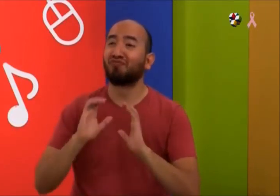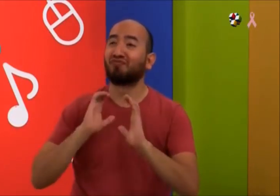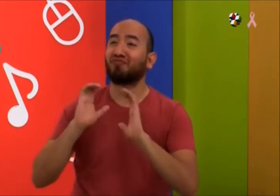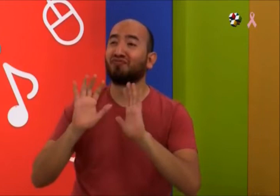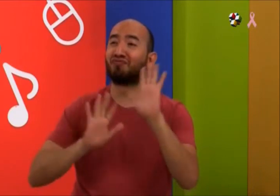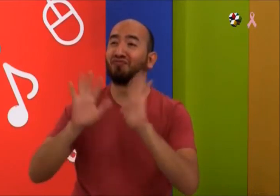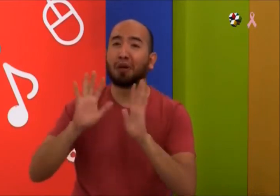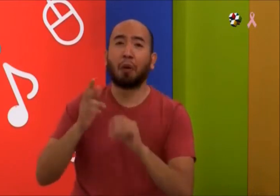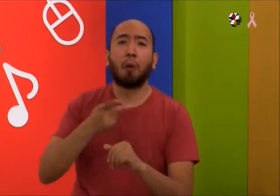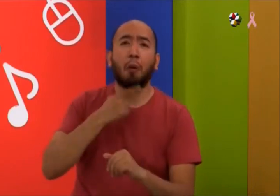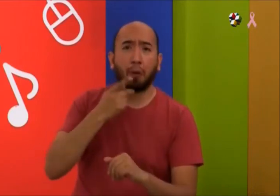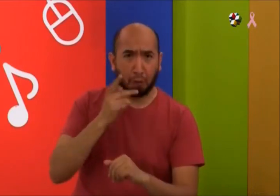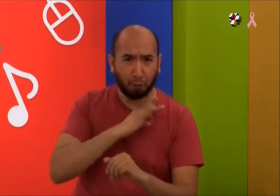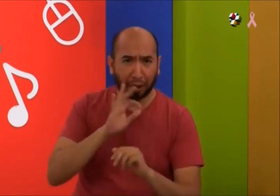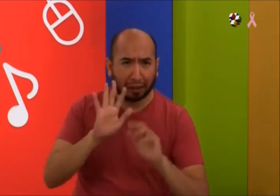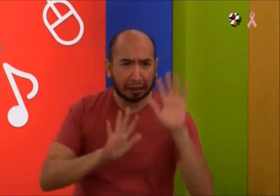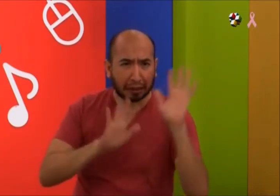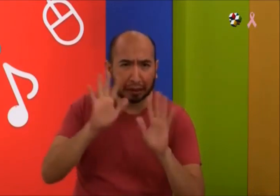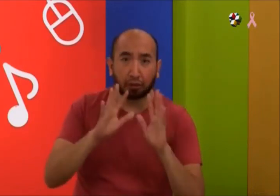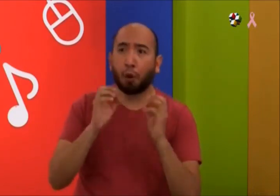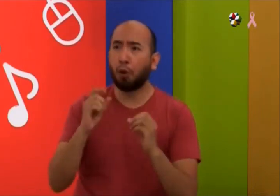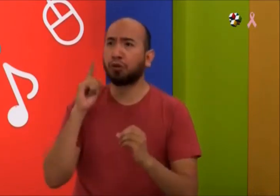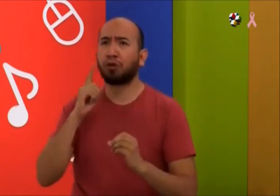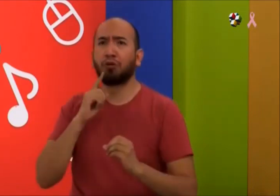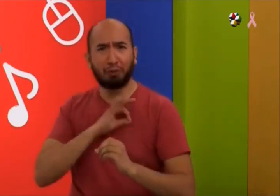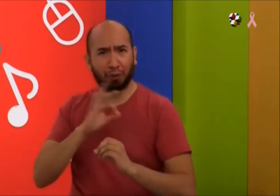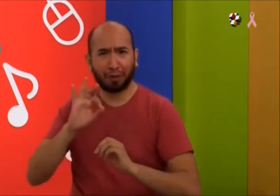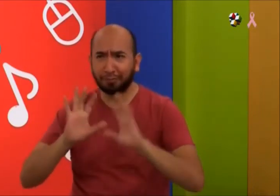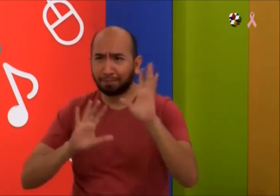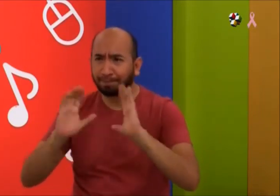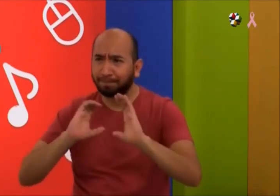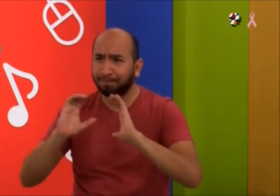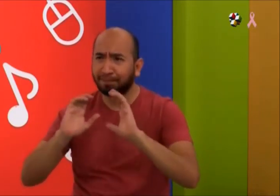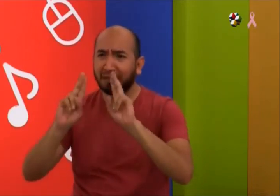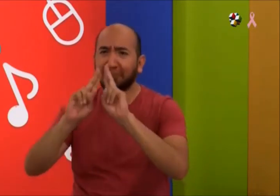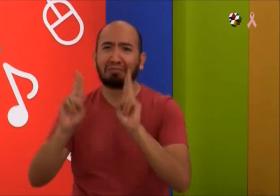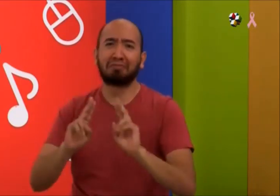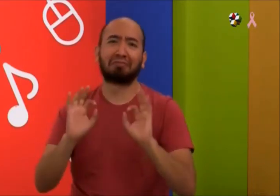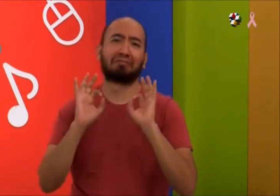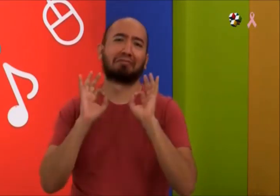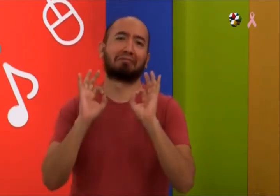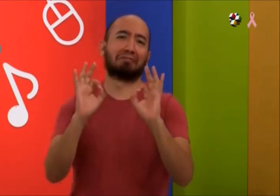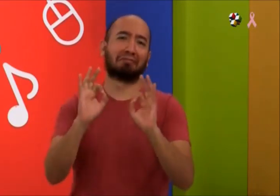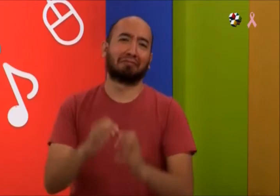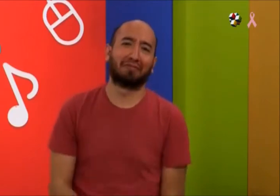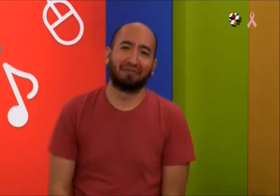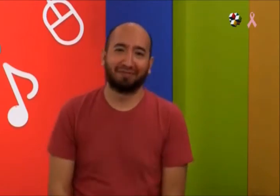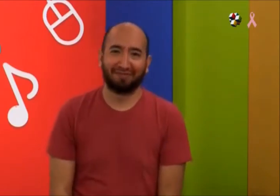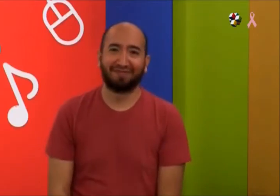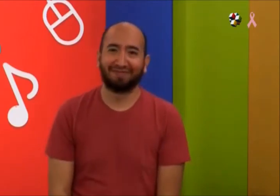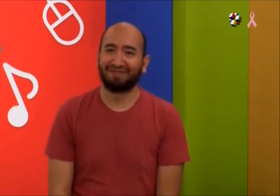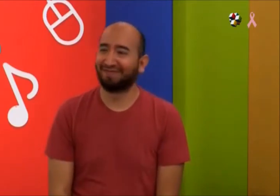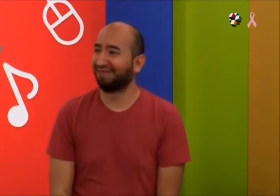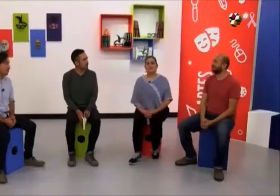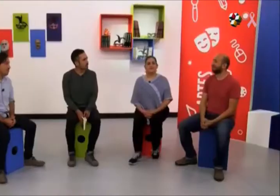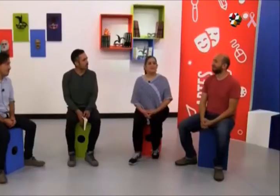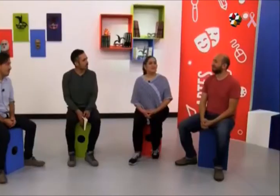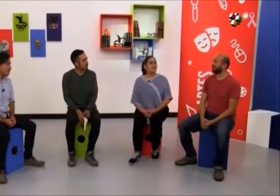preocupamos para nada. Nos comunicamos con pantomima o, si hay otros sordos, nos comunicamos con lengua de señas internacional.